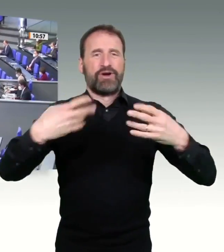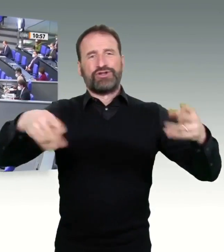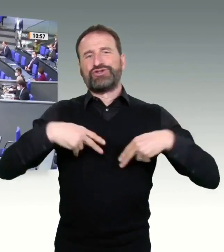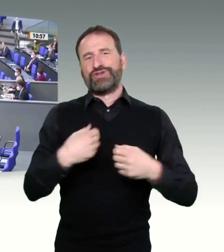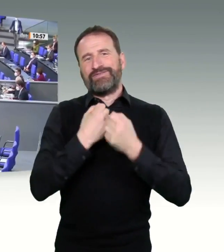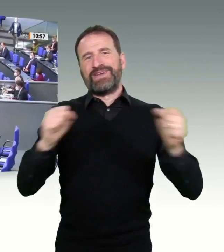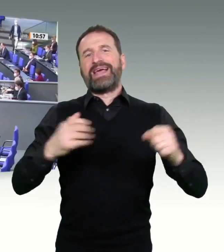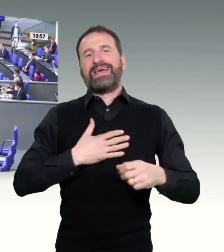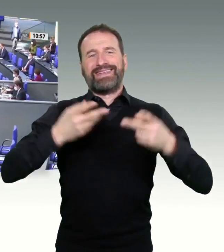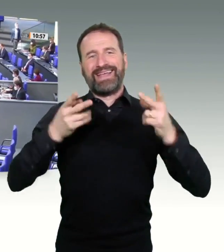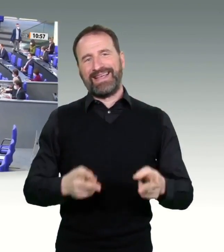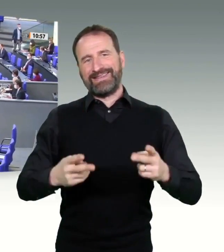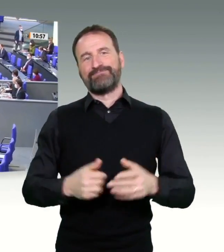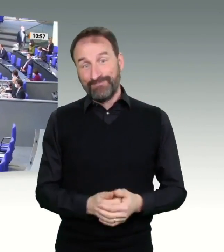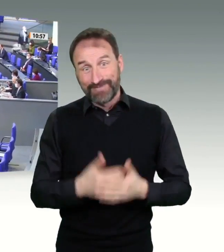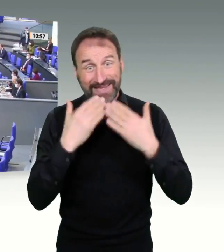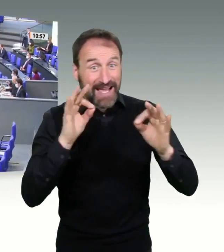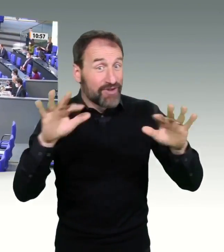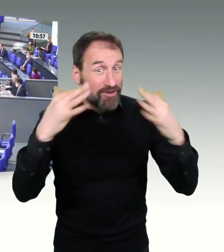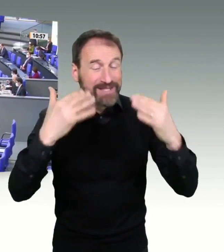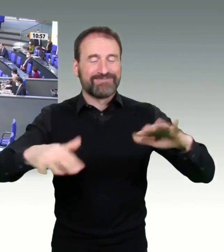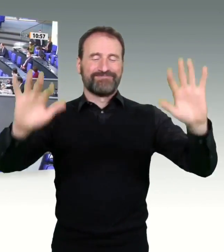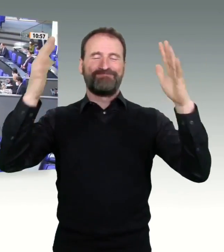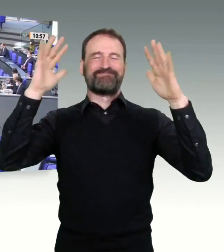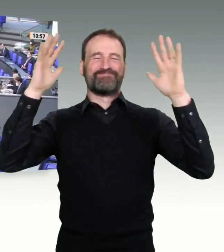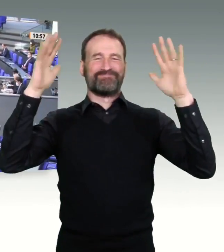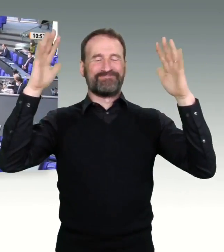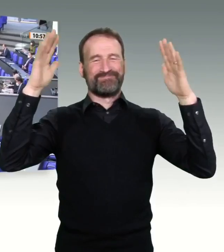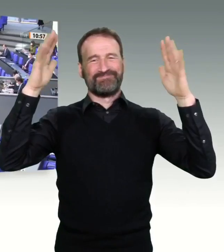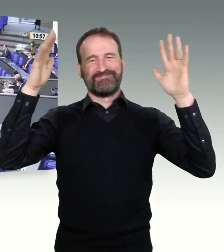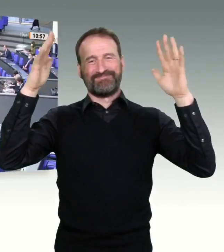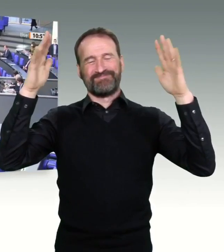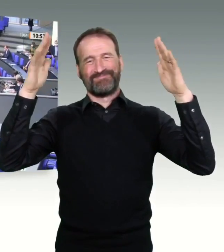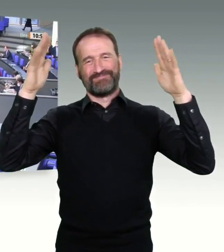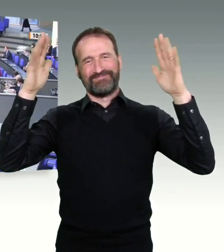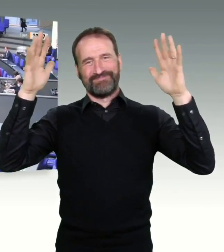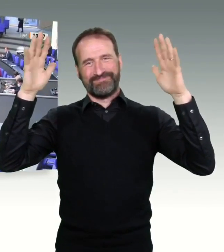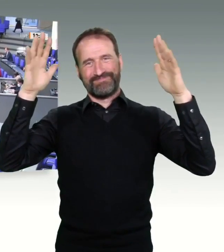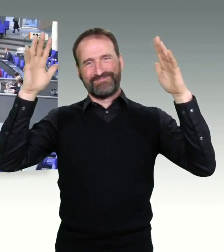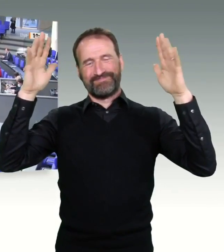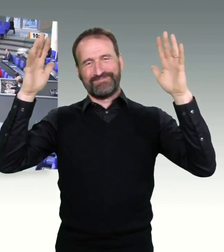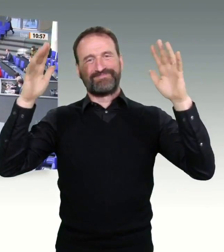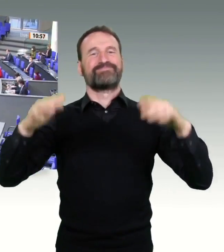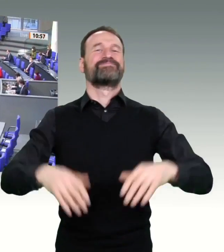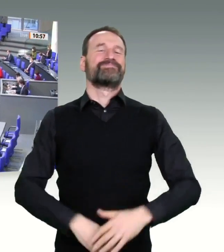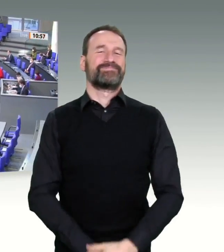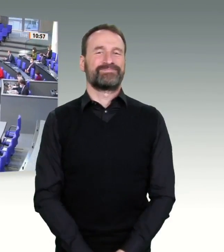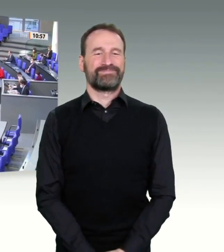Sehr geehrter Herr Präsident! Sehr geehrte Damen und Herren! Von unseren drei Säulen der Virusbekämpfung, also den AHA